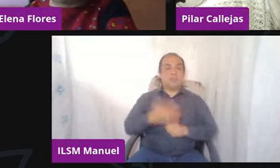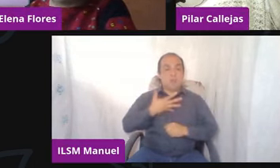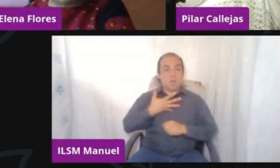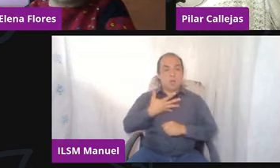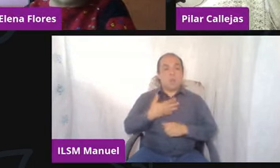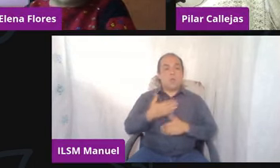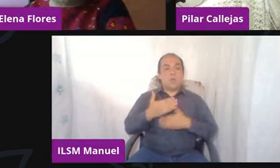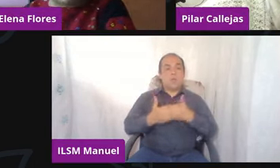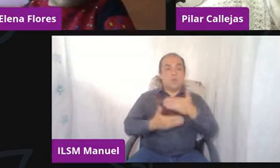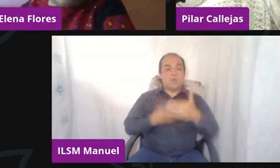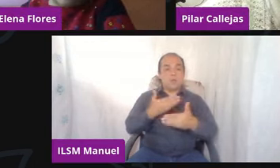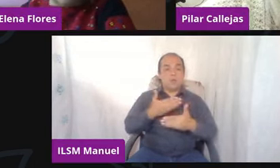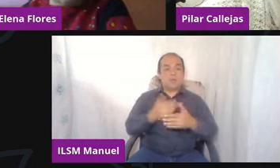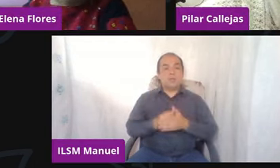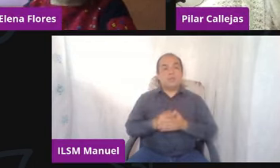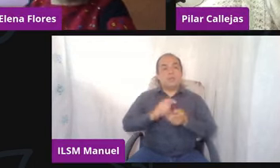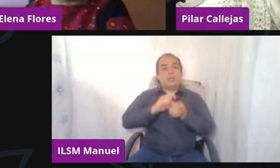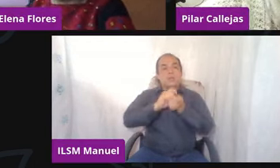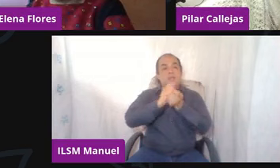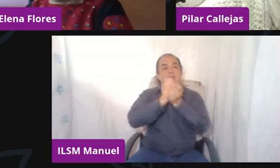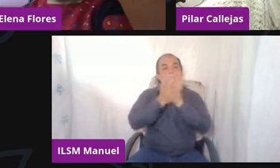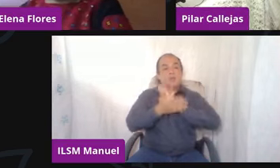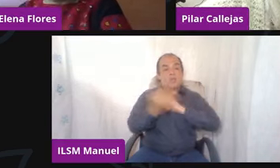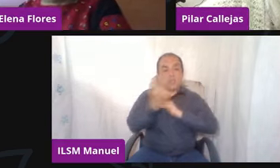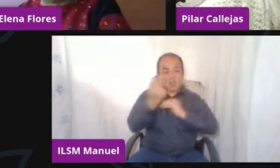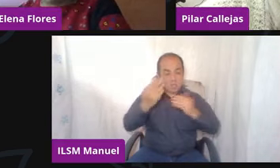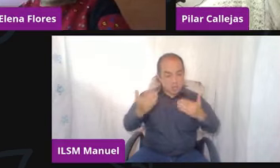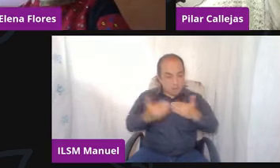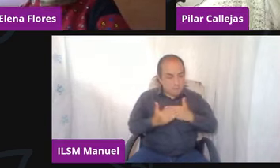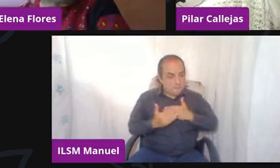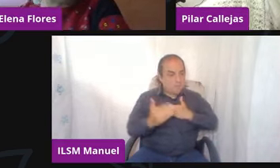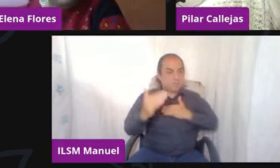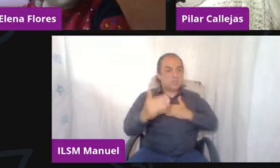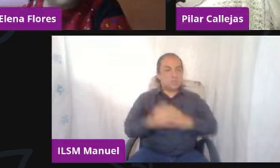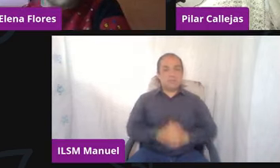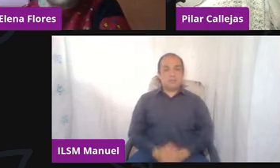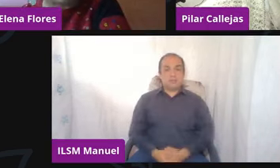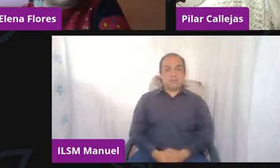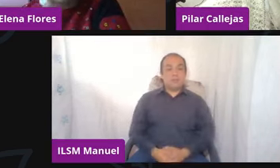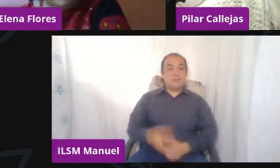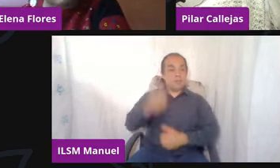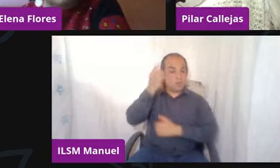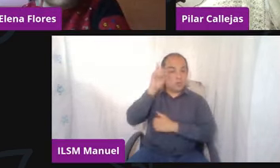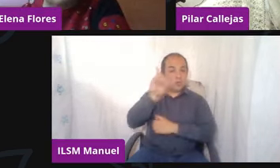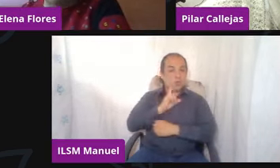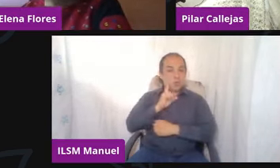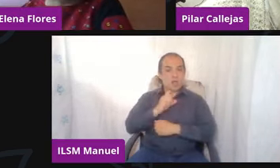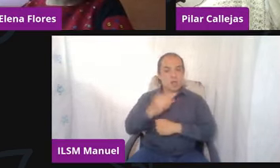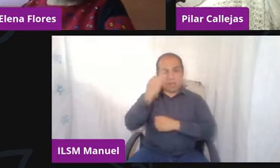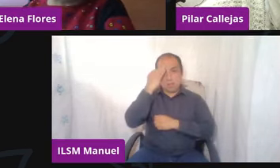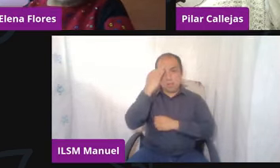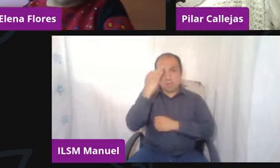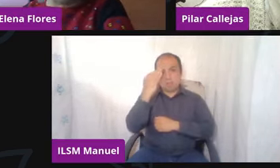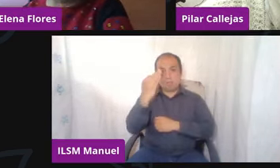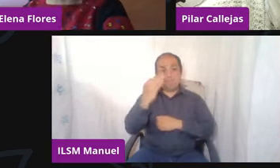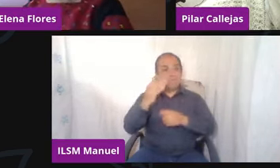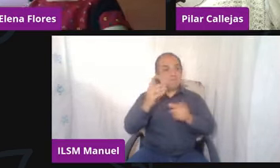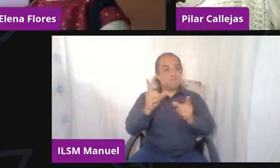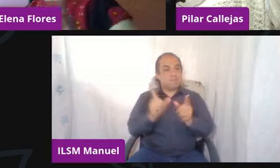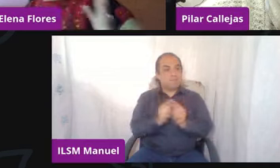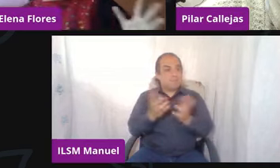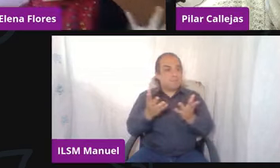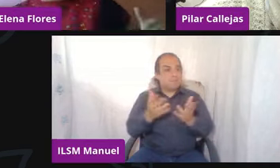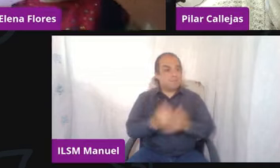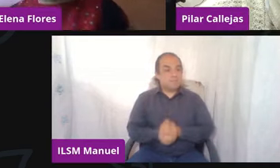deconstrucción y a echarle para adelante con todo doctora se nos ha ido el tiempo rapidísimo créame que nos quedamos con